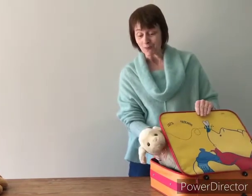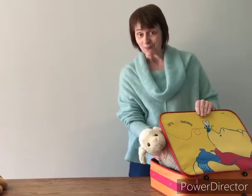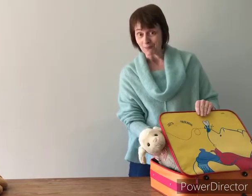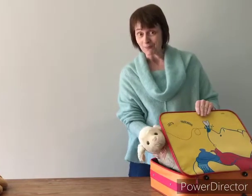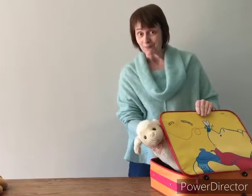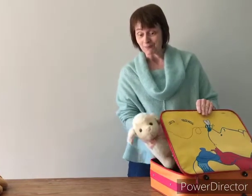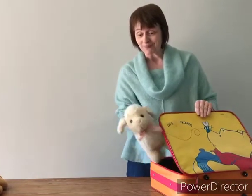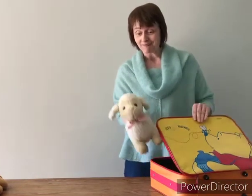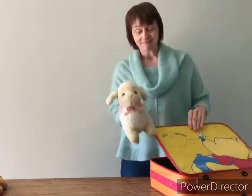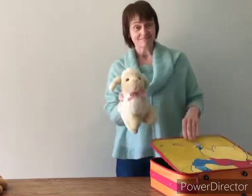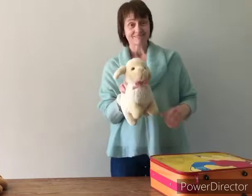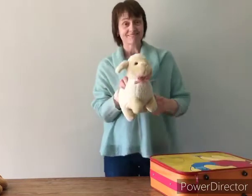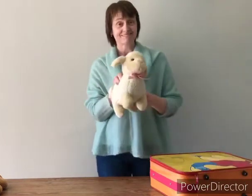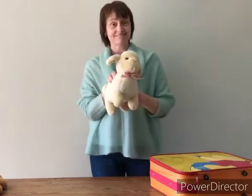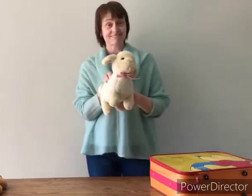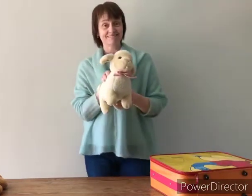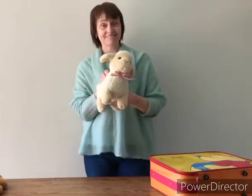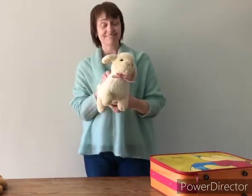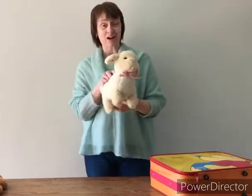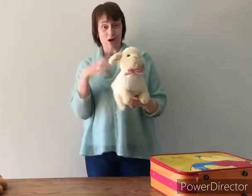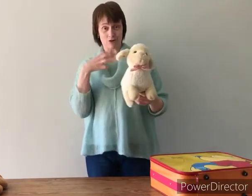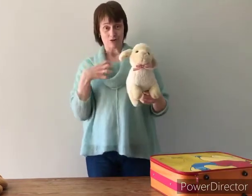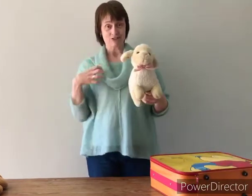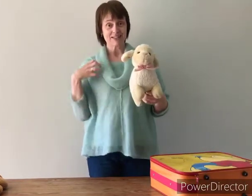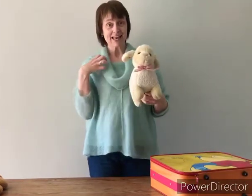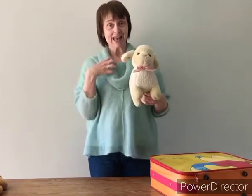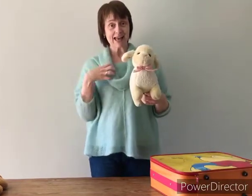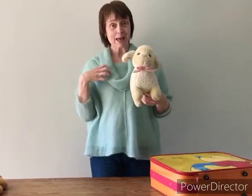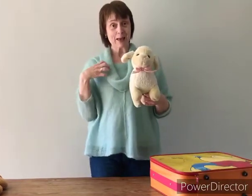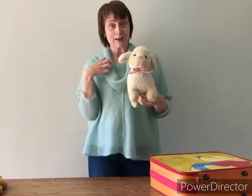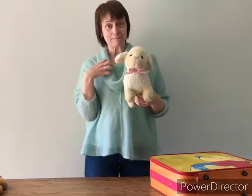O, een schaap.